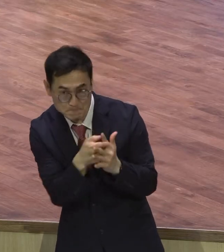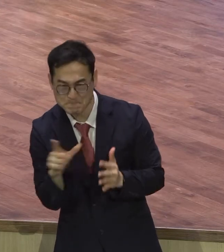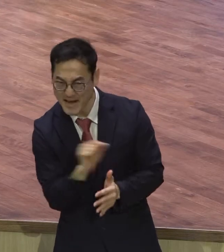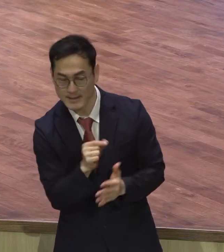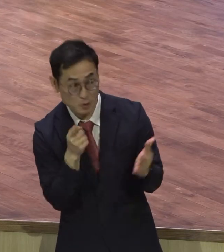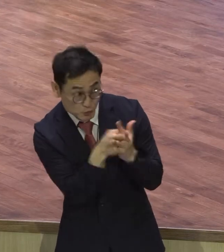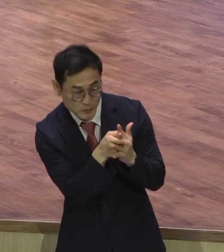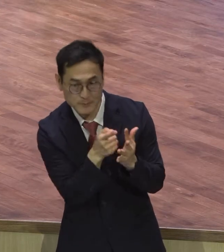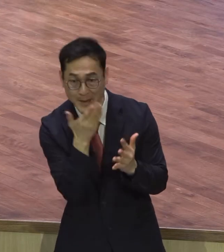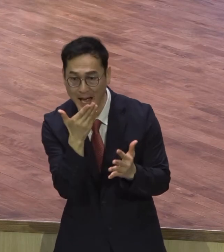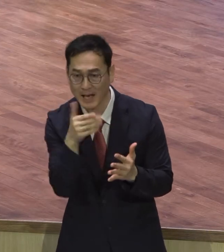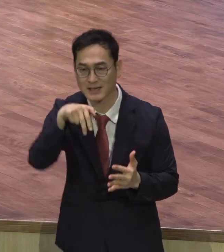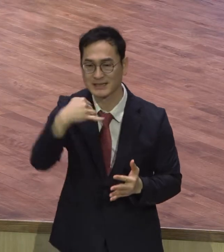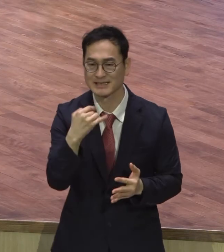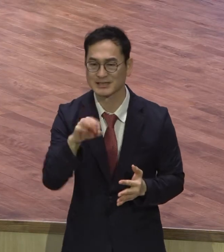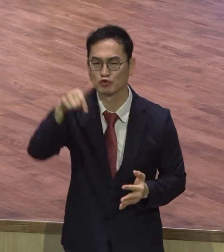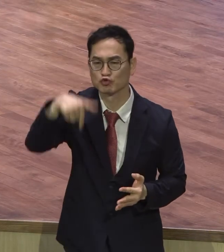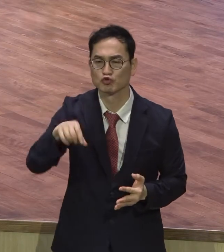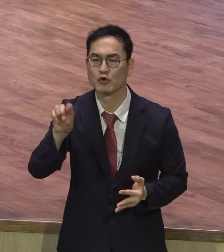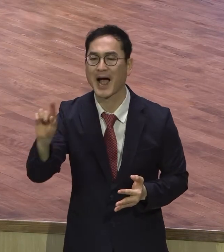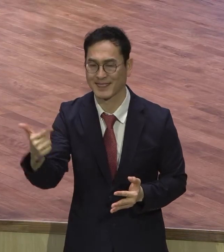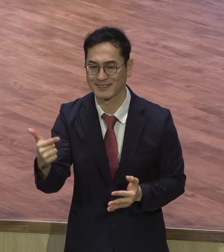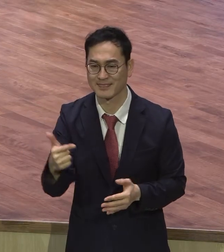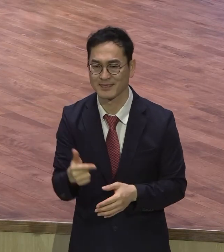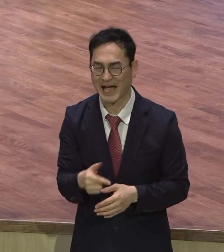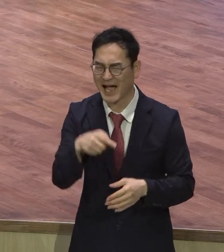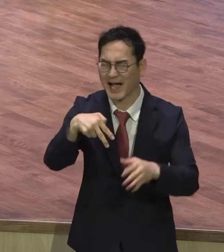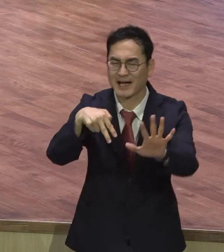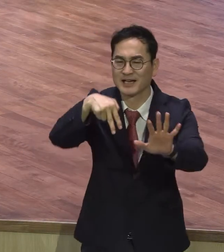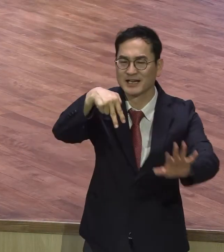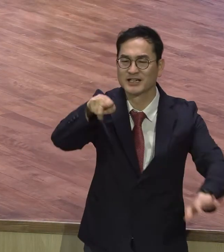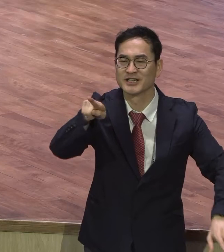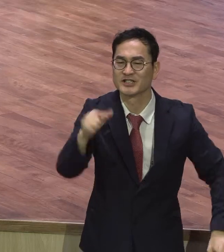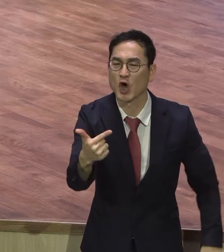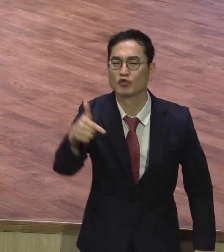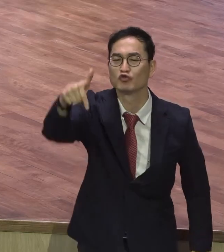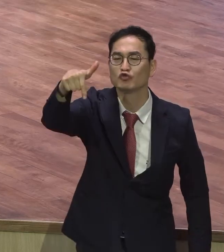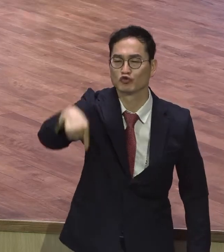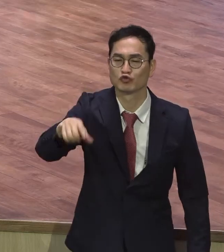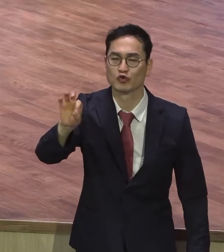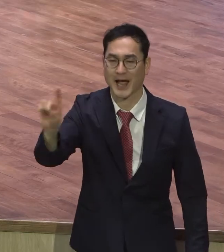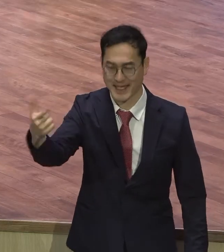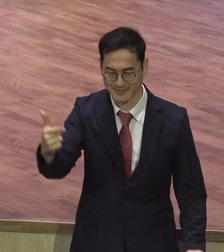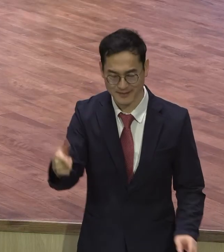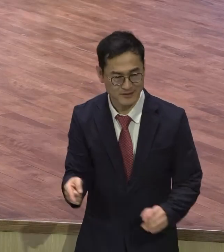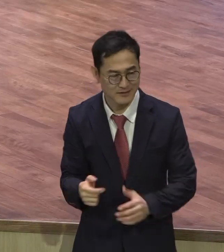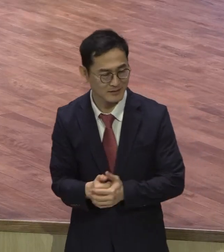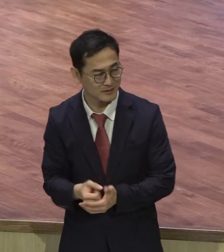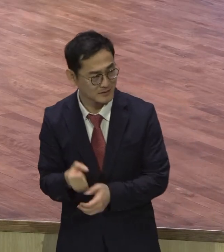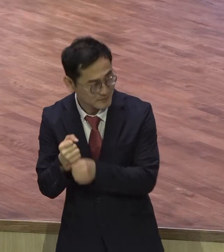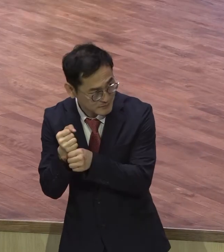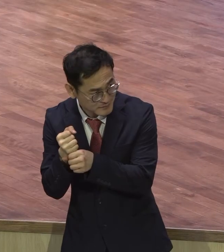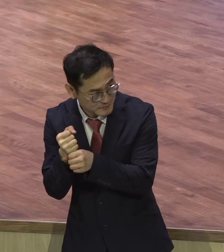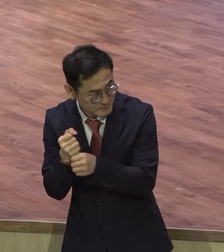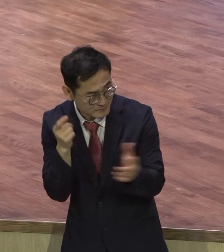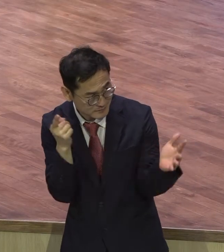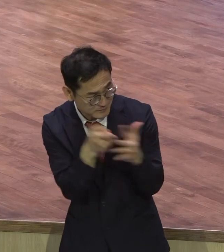그래서 성구안이 좋은 타사는 타율이 높아요 우리 교회 랩런트 우리